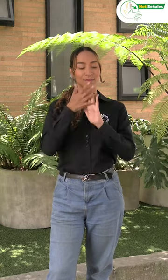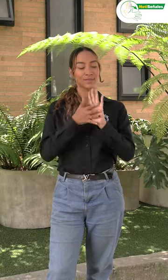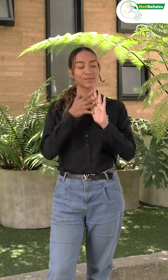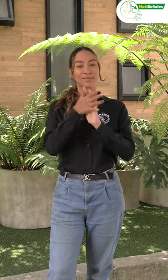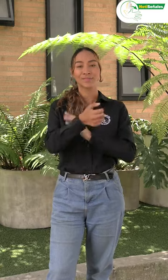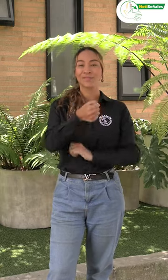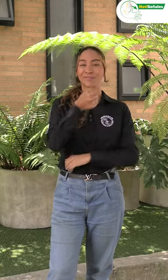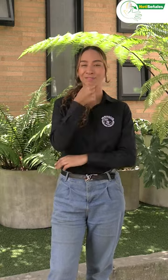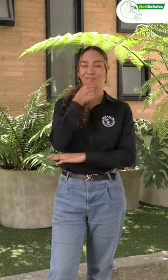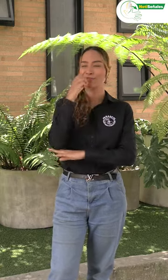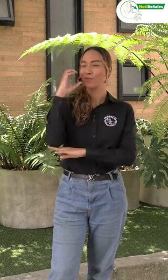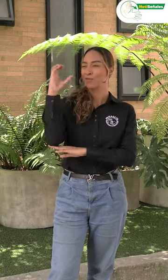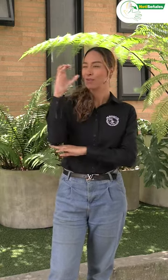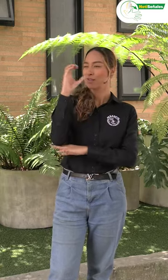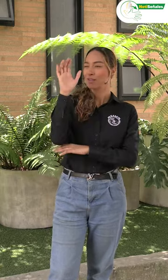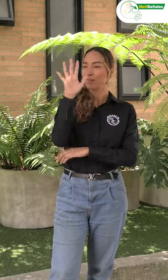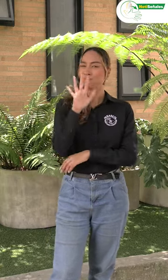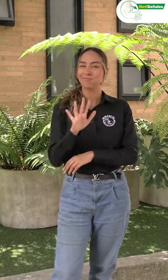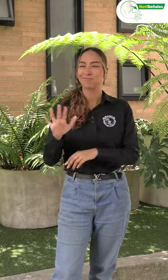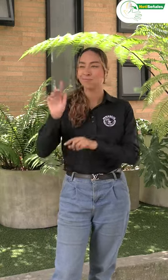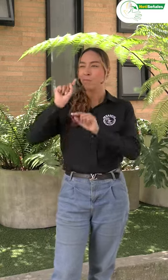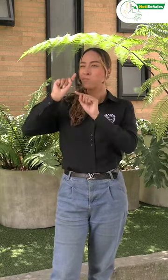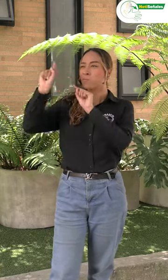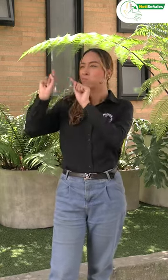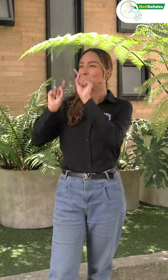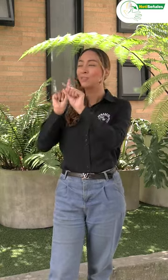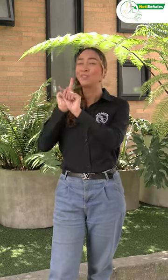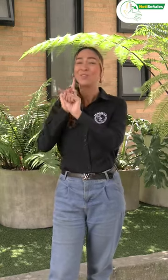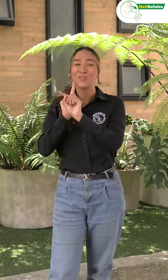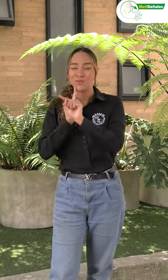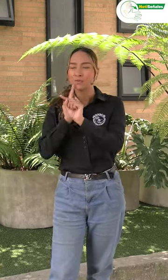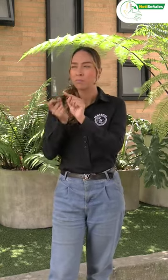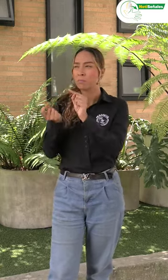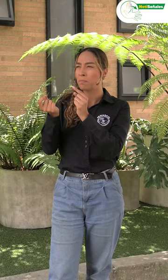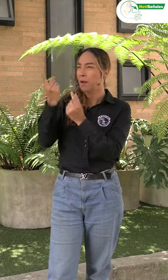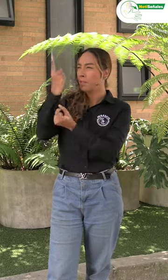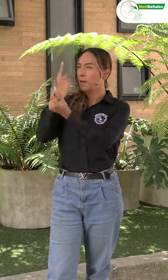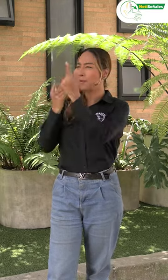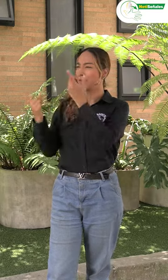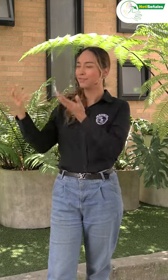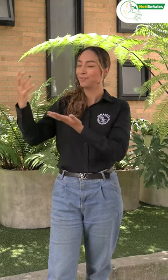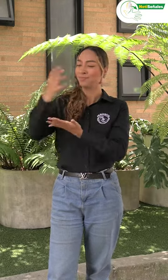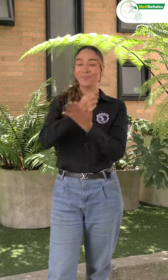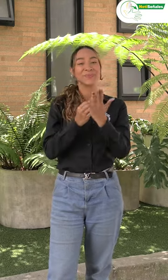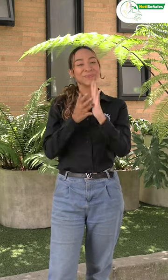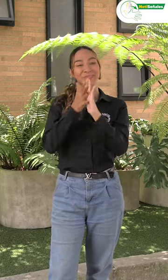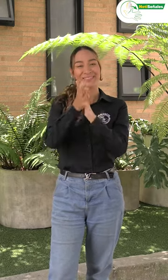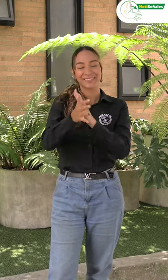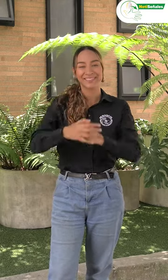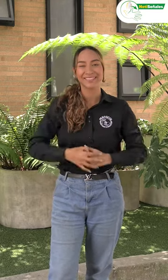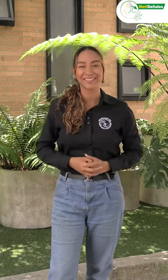Noticias señales es el espacio donde les informamos de los acontecimientos de las personas sordas en Colombia.